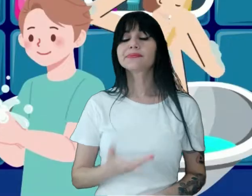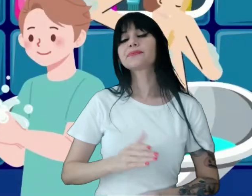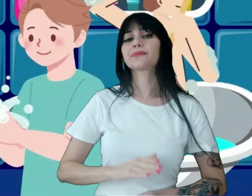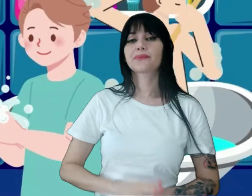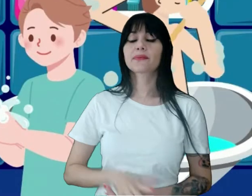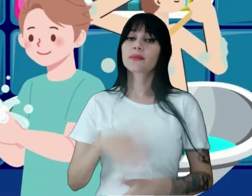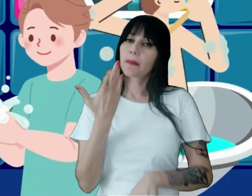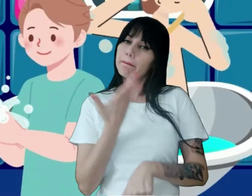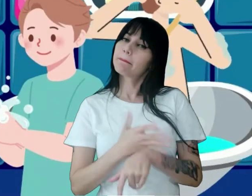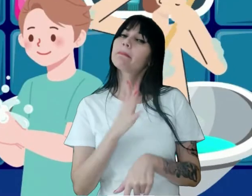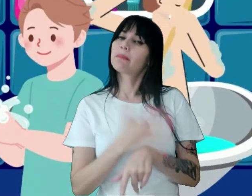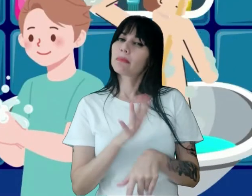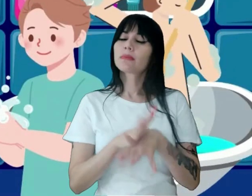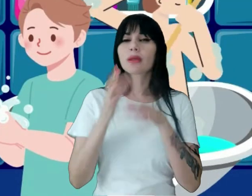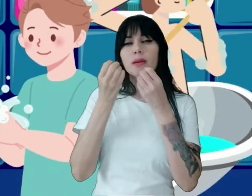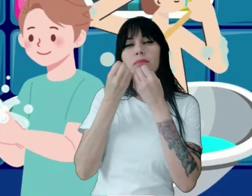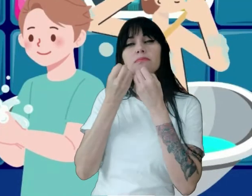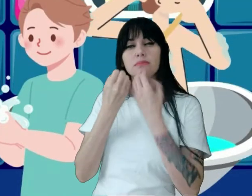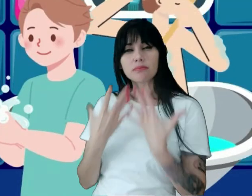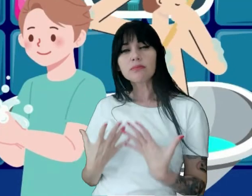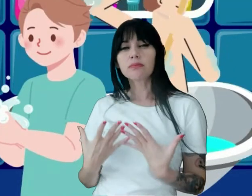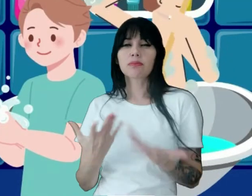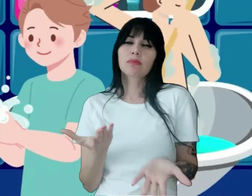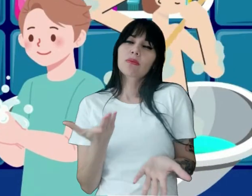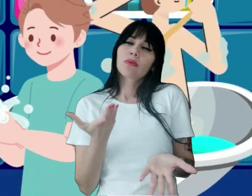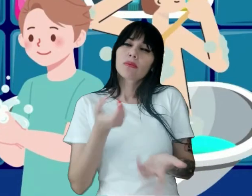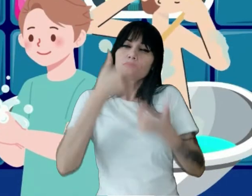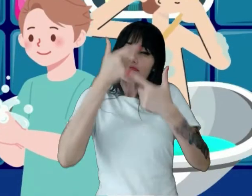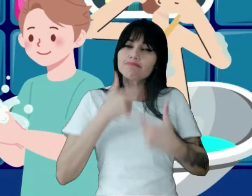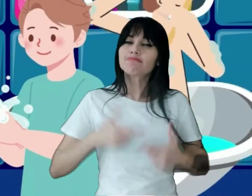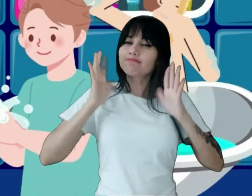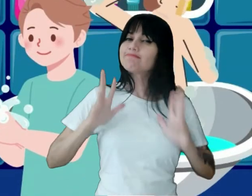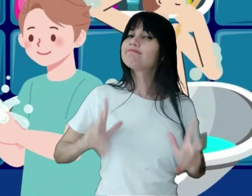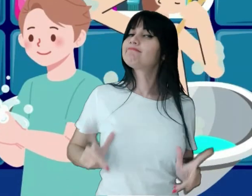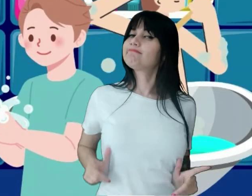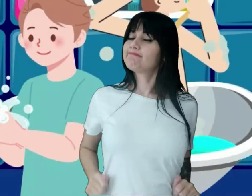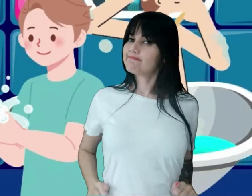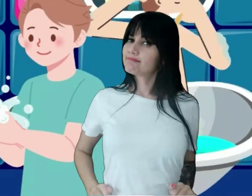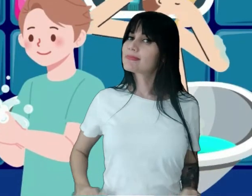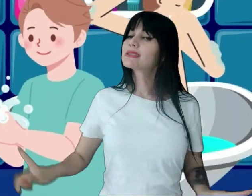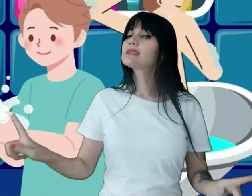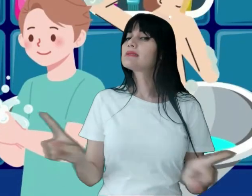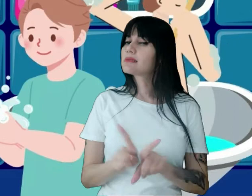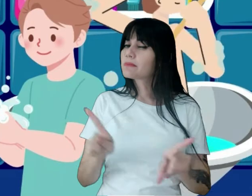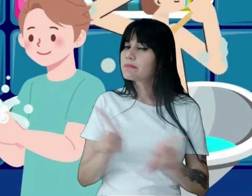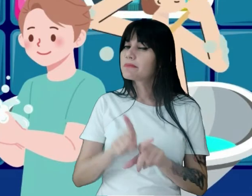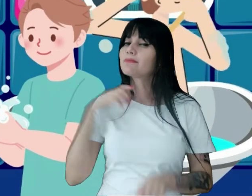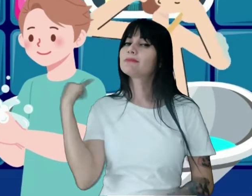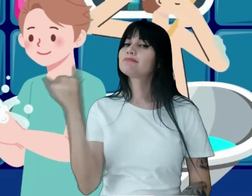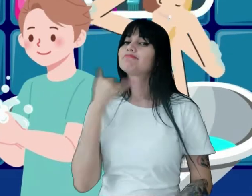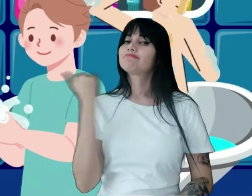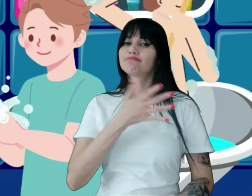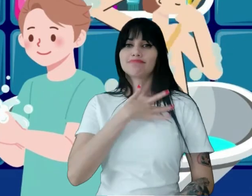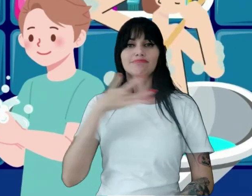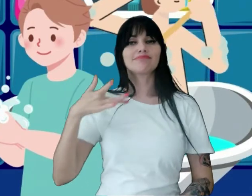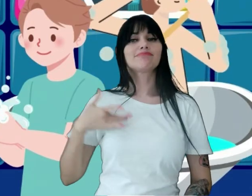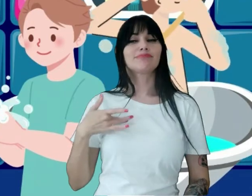prática De hábitos De higiene É fundamental Para a saúde do corpo Tomar